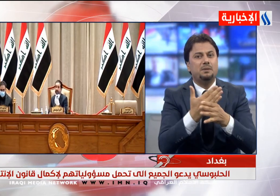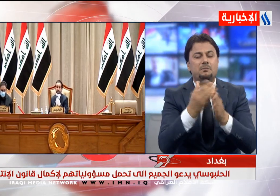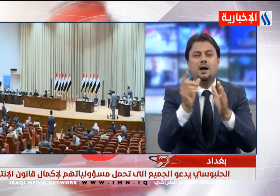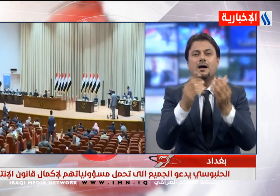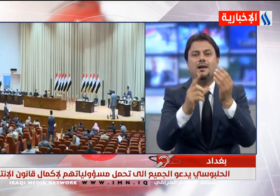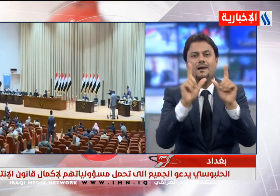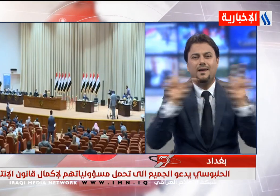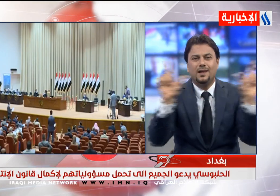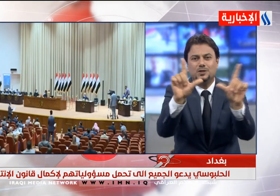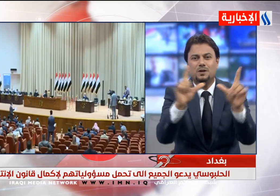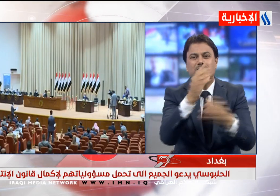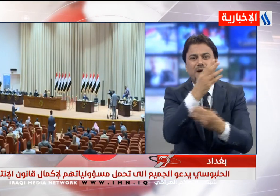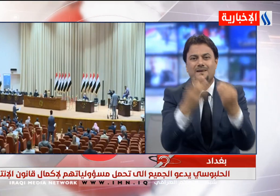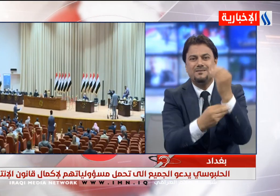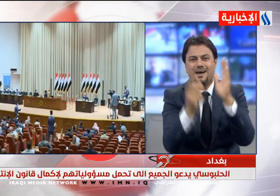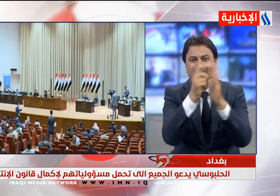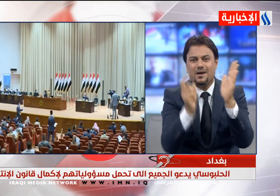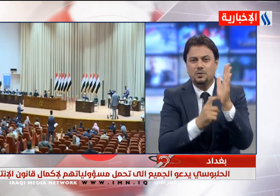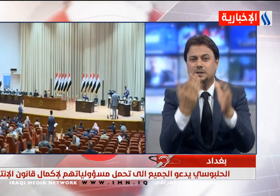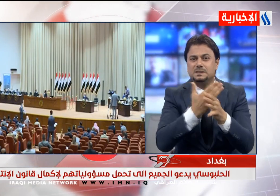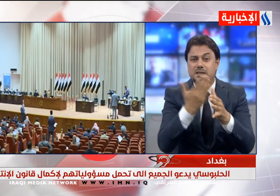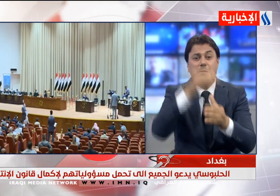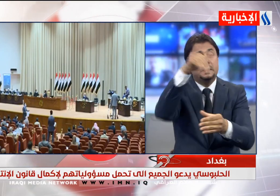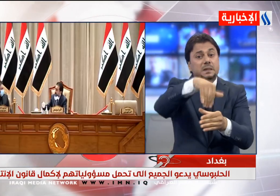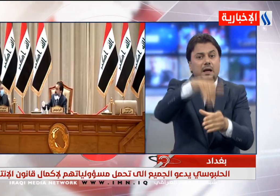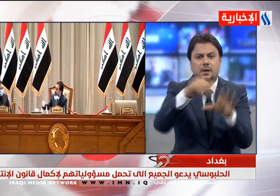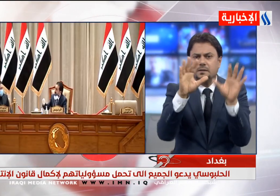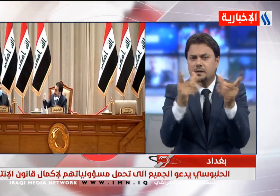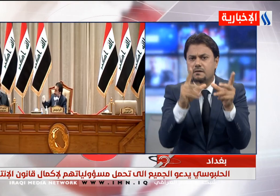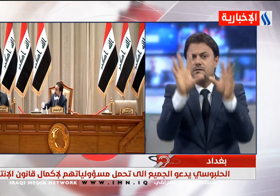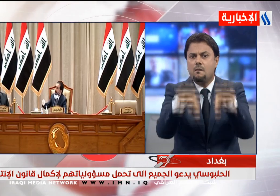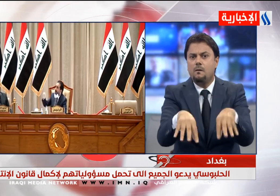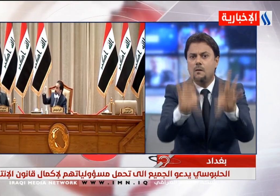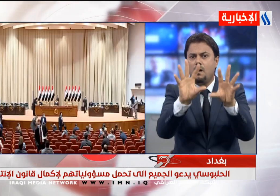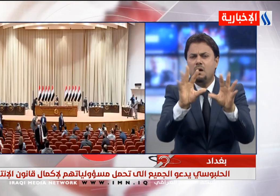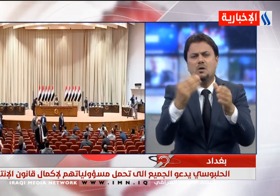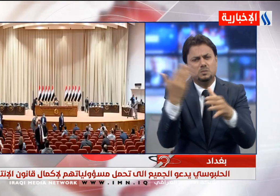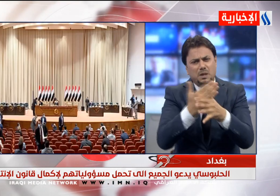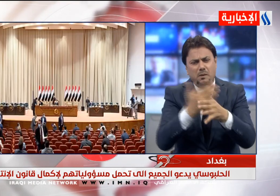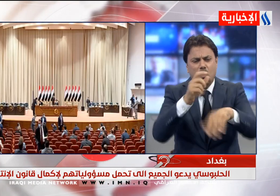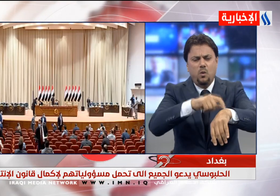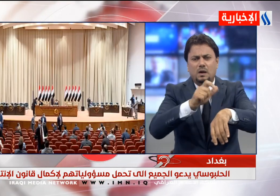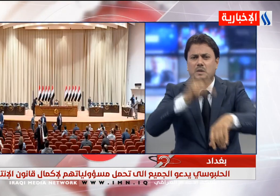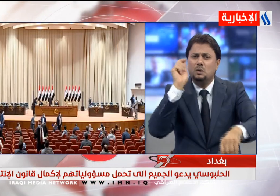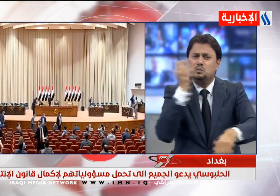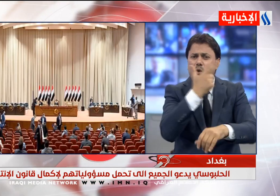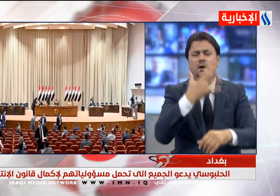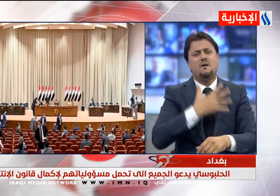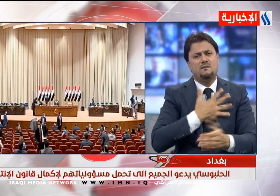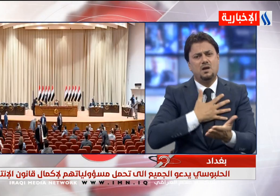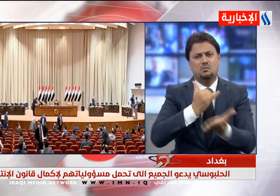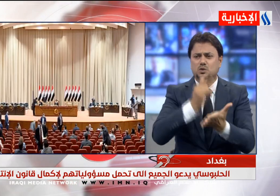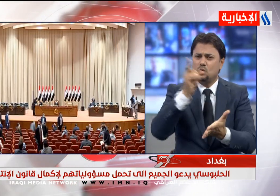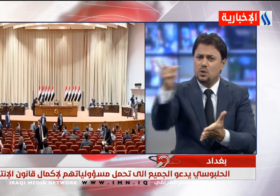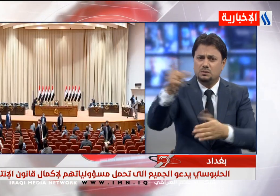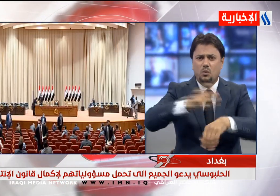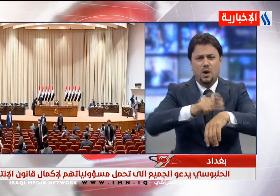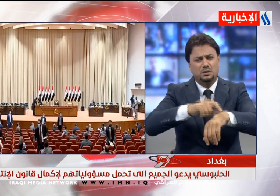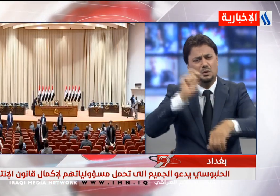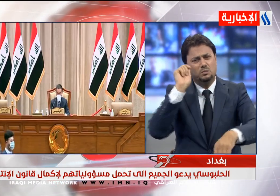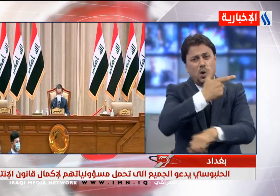فيما يتعلق بالدوائر المتعددة لقانون الانتخابات مطالبا الجميع إلى تحمل مسؤوليته